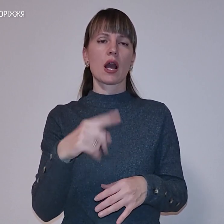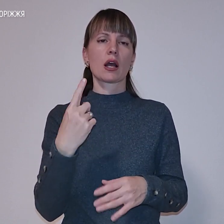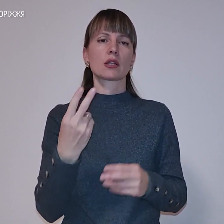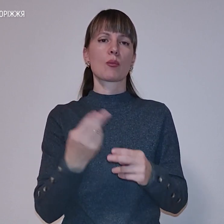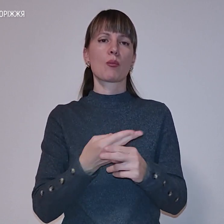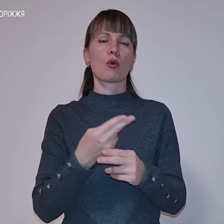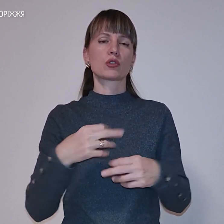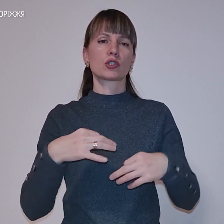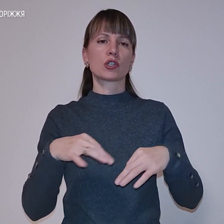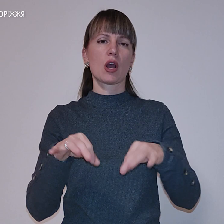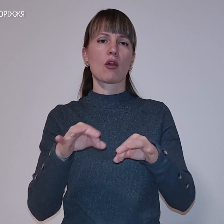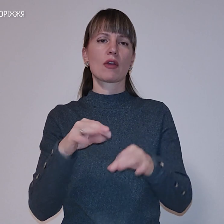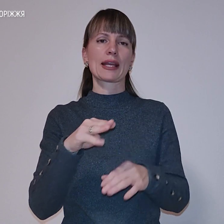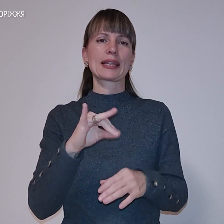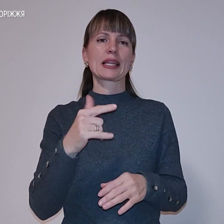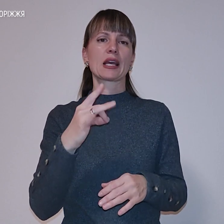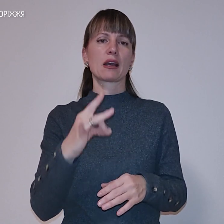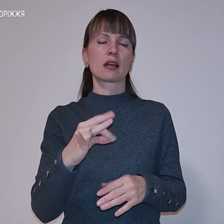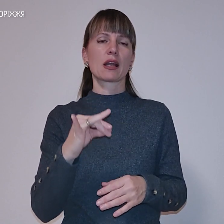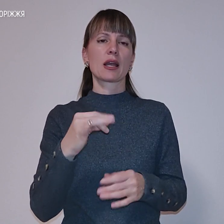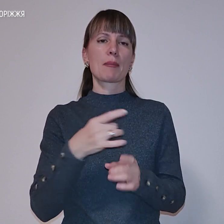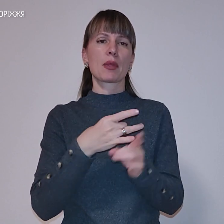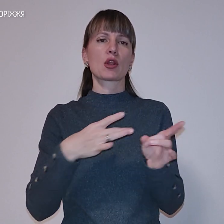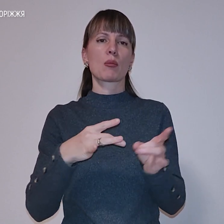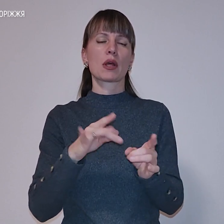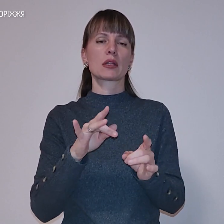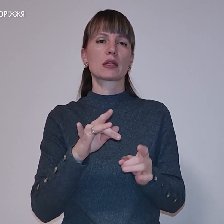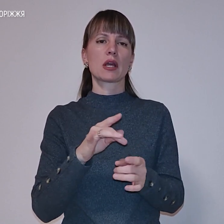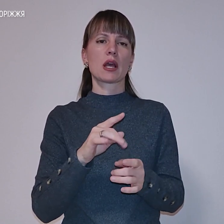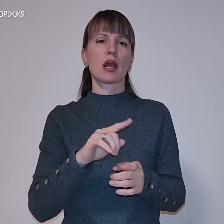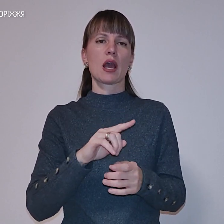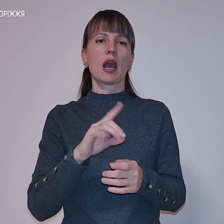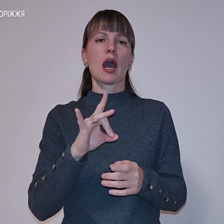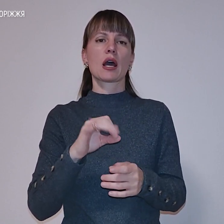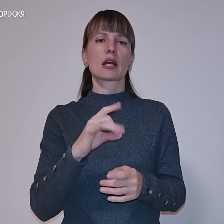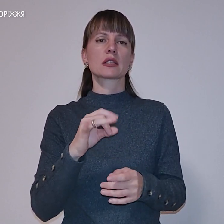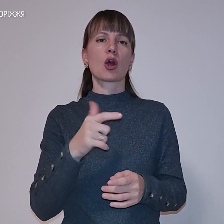-2330 «Тигр» та мінамет на розрахунок окупаційних військ Російської Федерації.